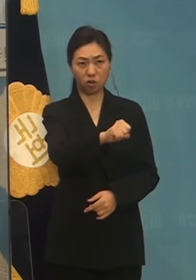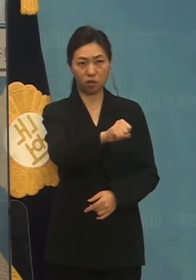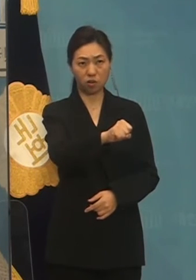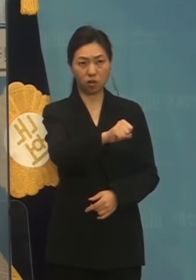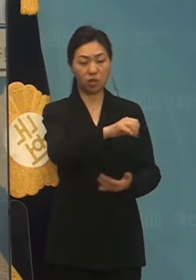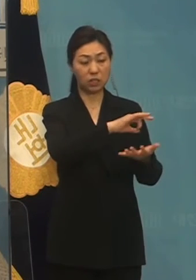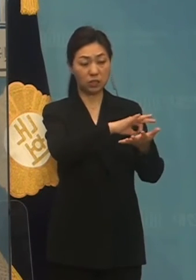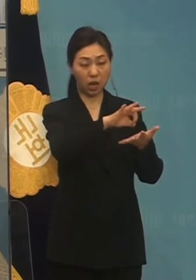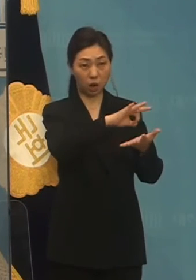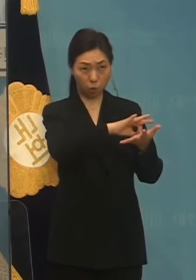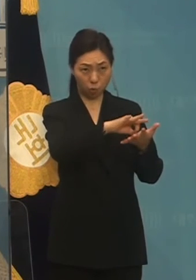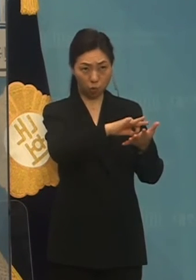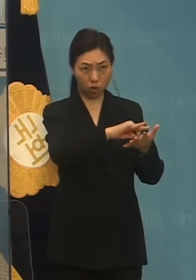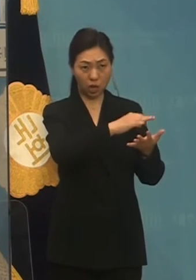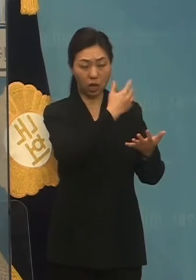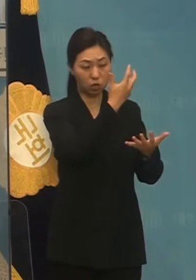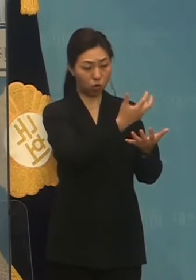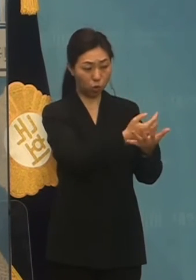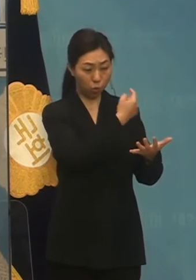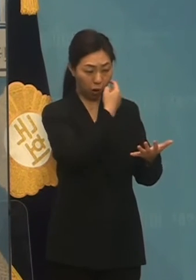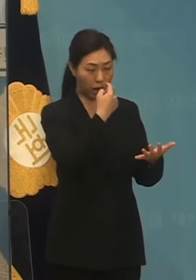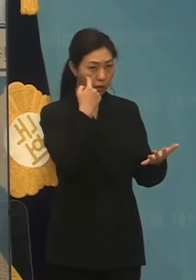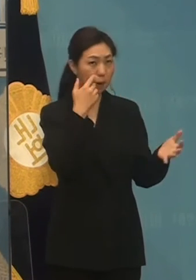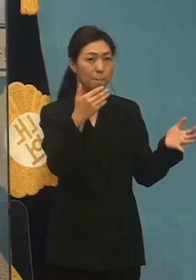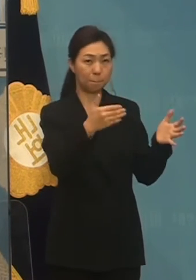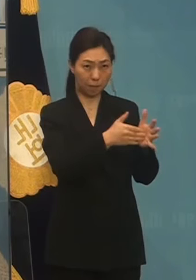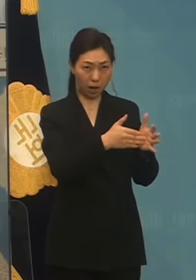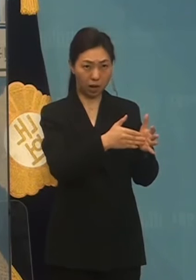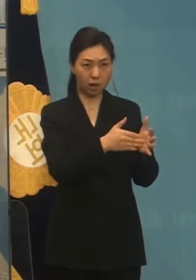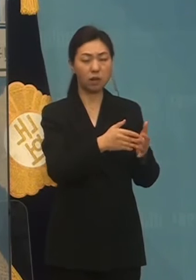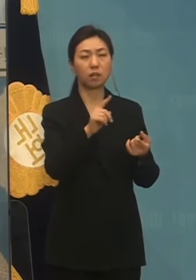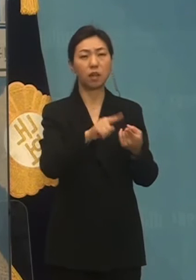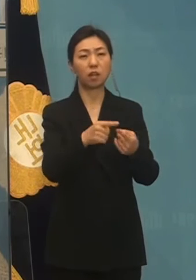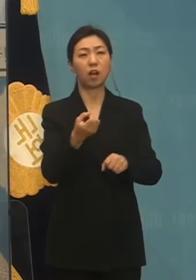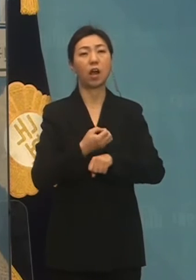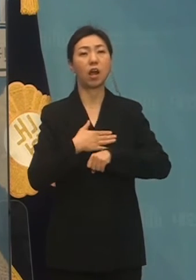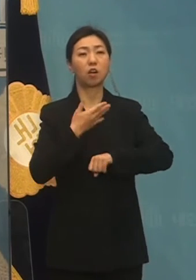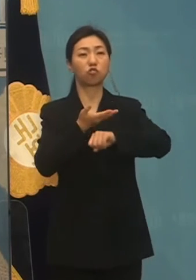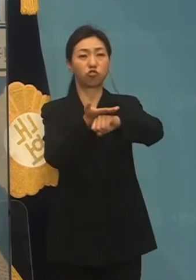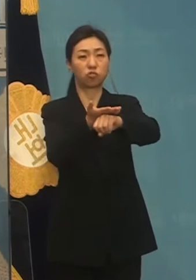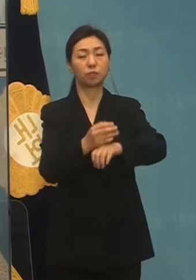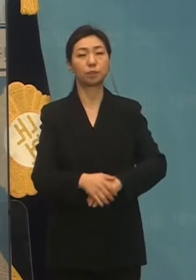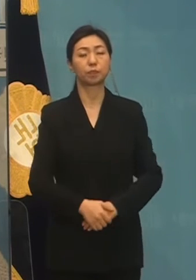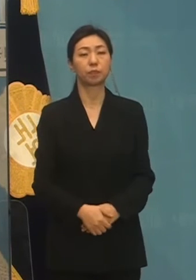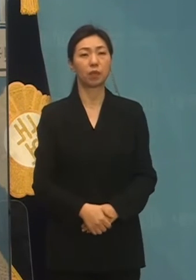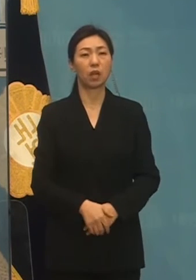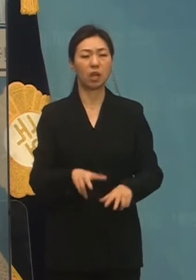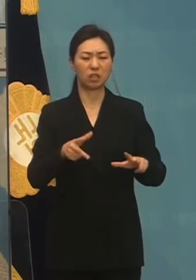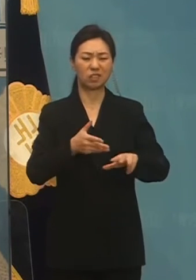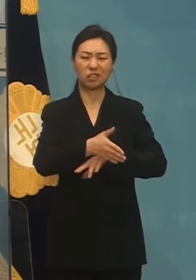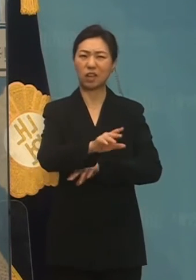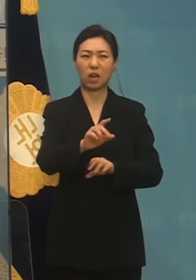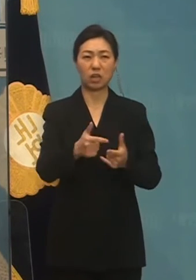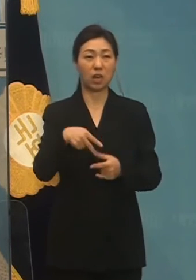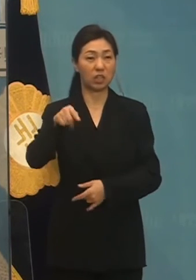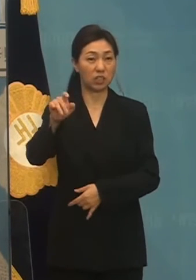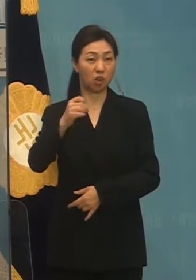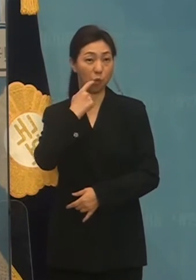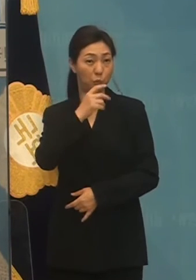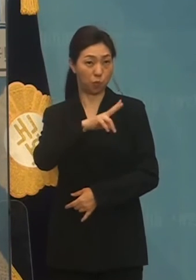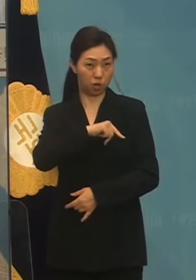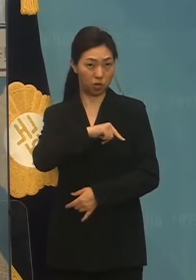소유상 확인됐다는 것을 기자 여러분께 말씀드립니다. 지금이라도 듣지 않았습니다. 성모원은